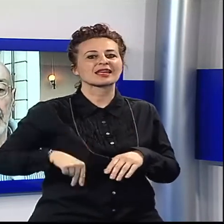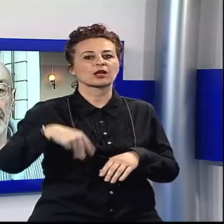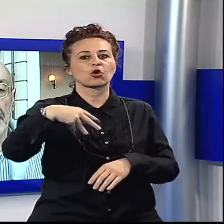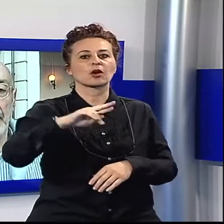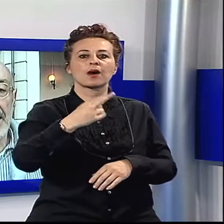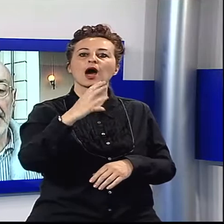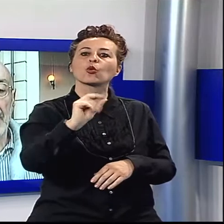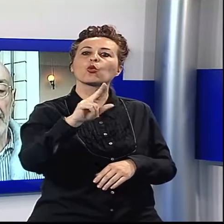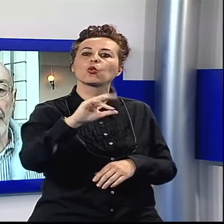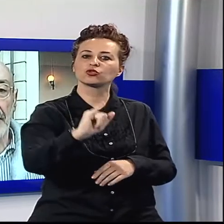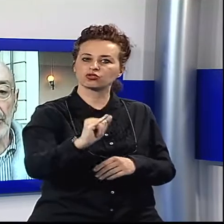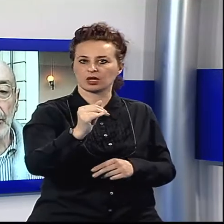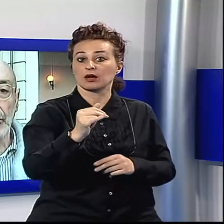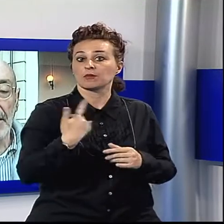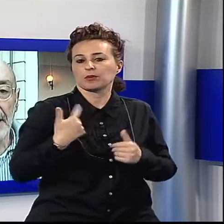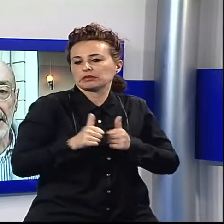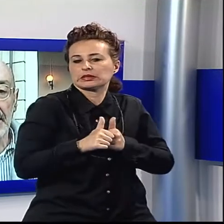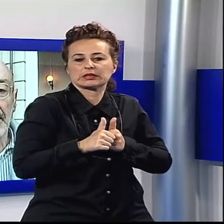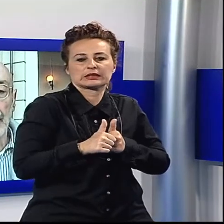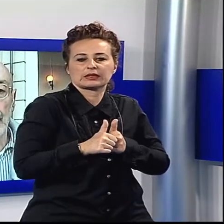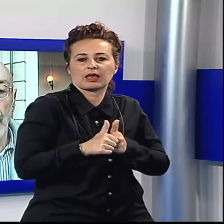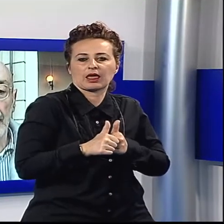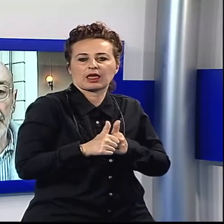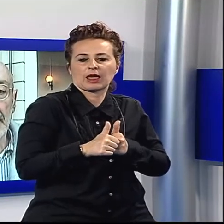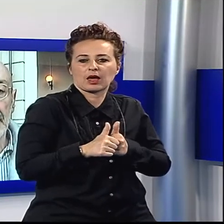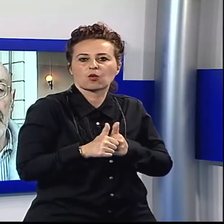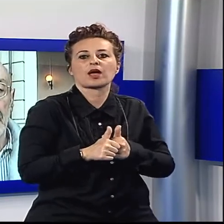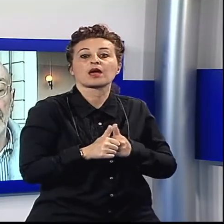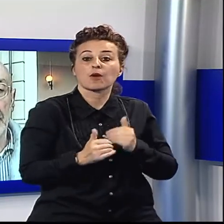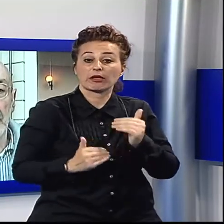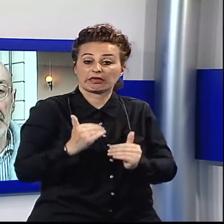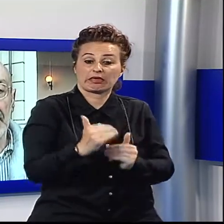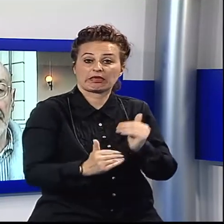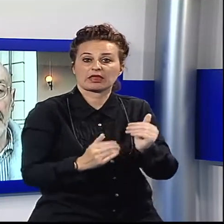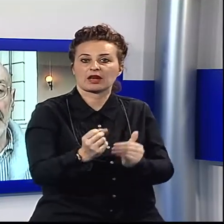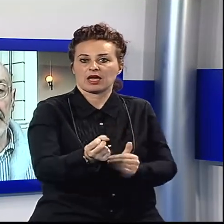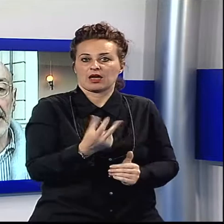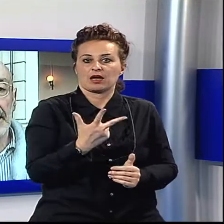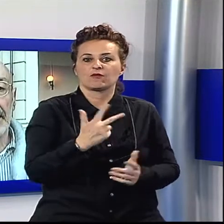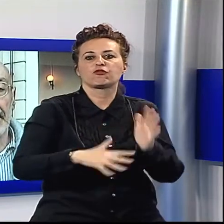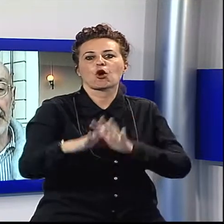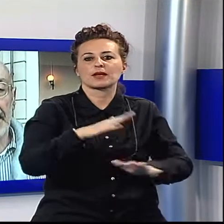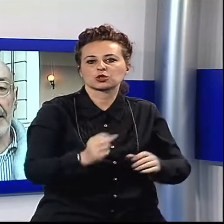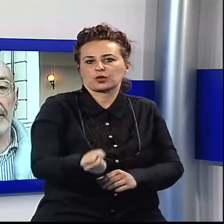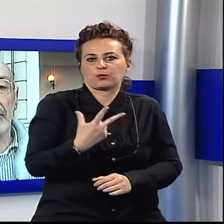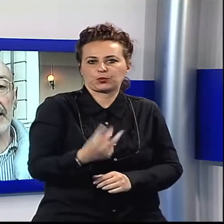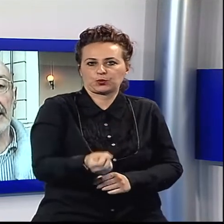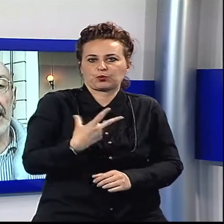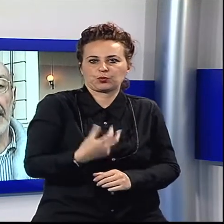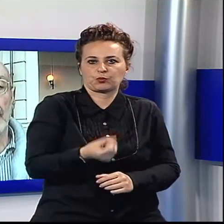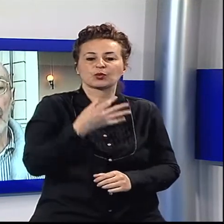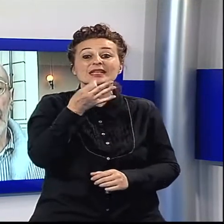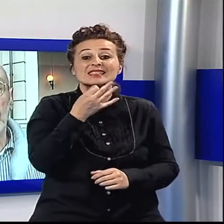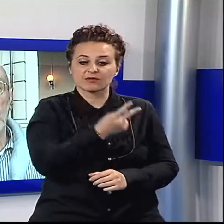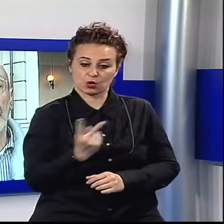seguito questi progetti, ci hanno informato puntualmente sul loro ITER. Questo dimostra veramente l'attaccamento che